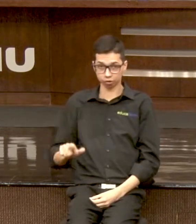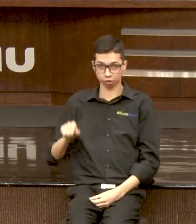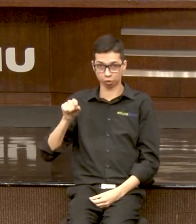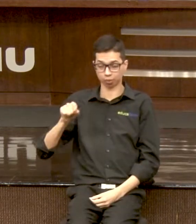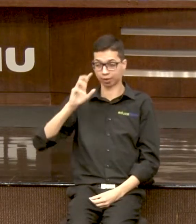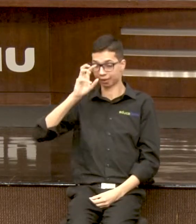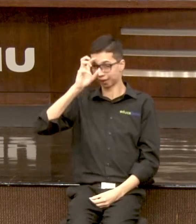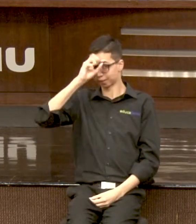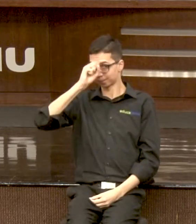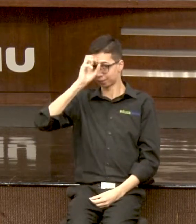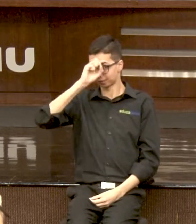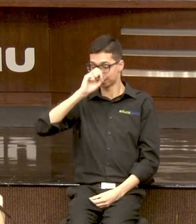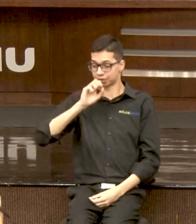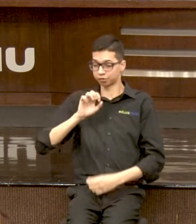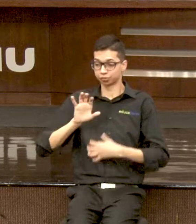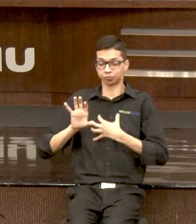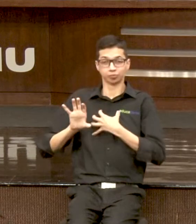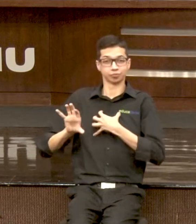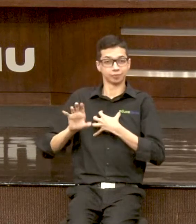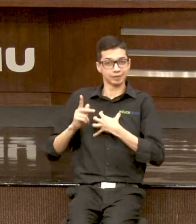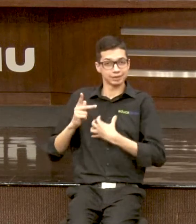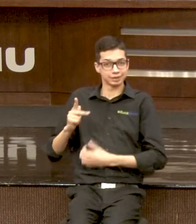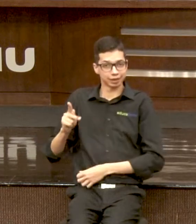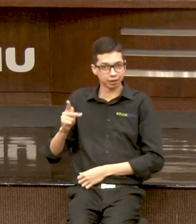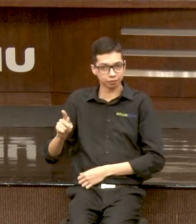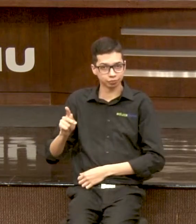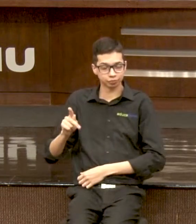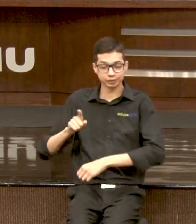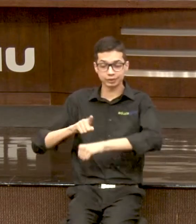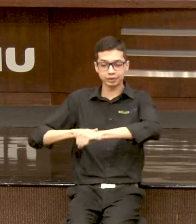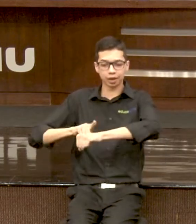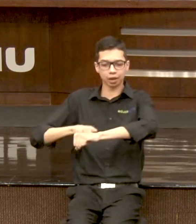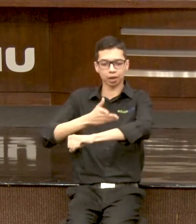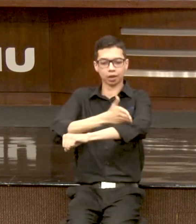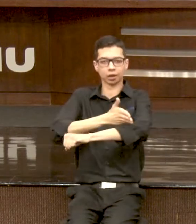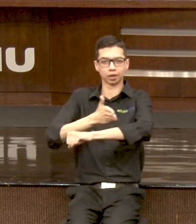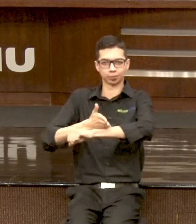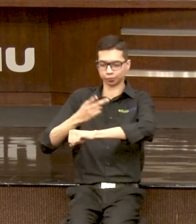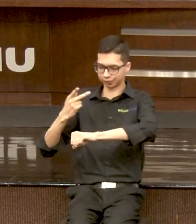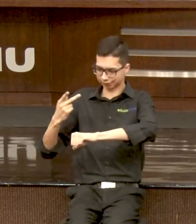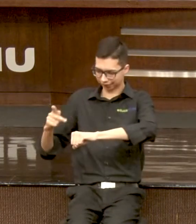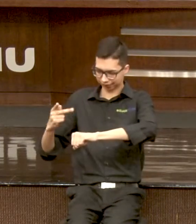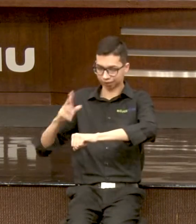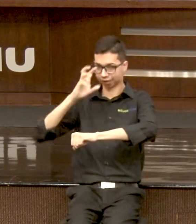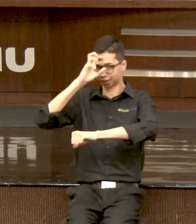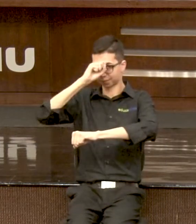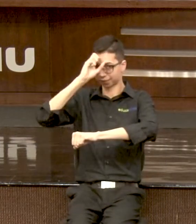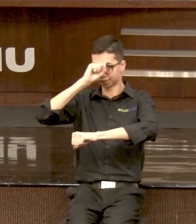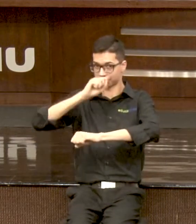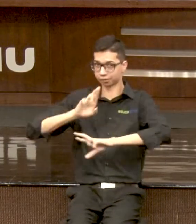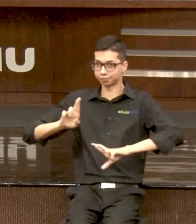aprender e um tempo de aprendizado diferente.